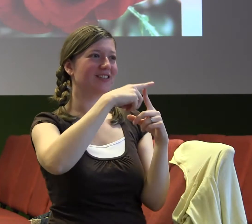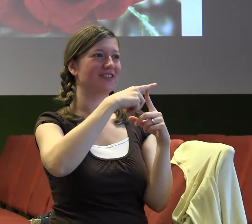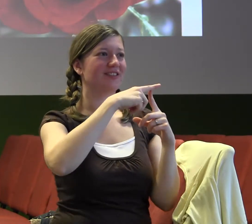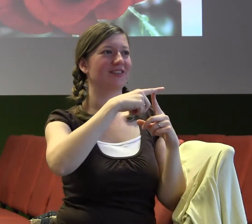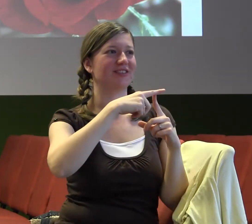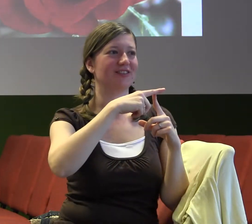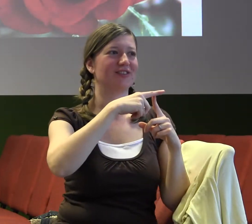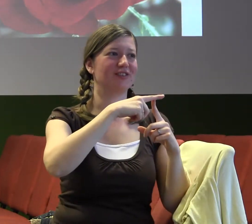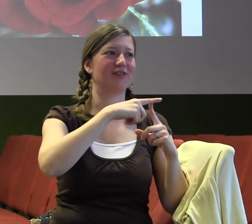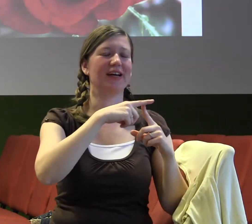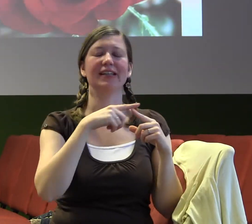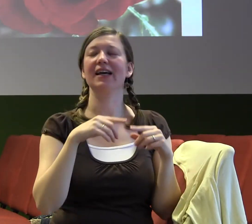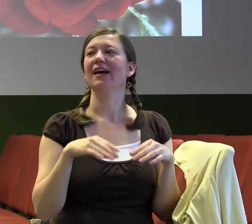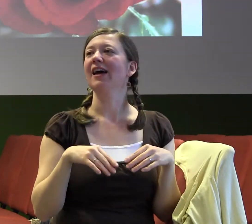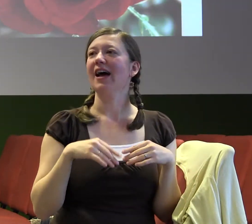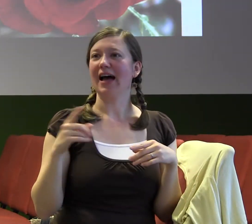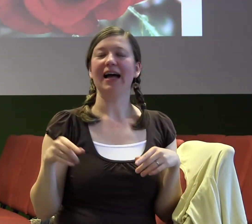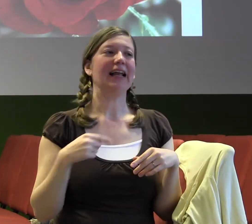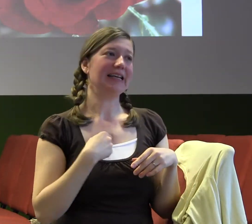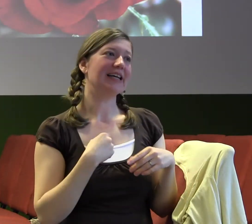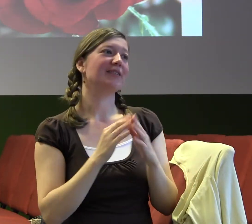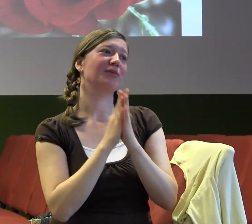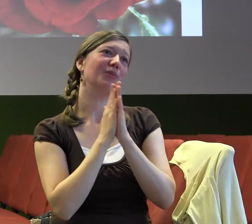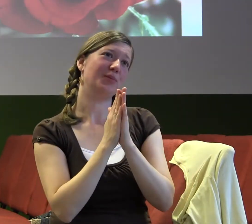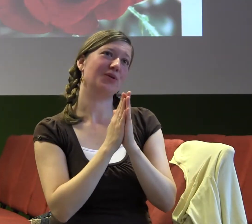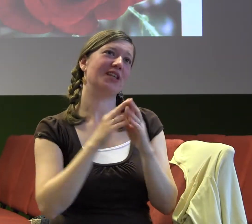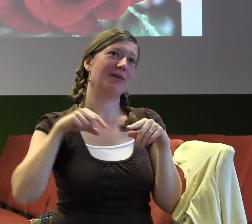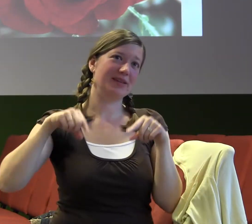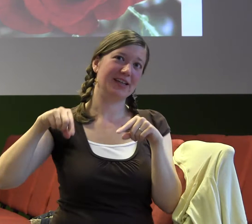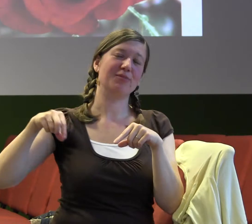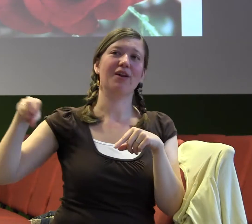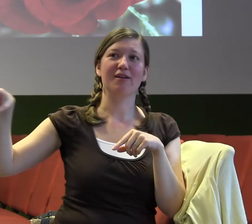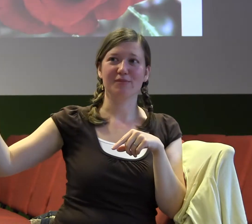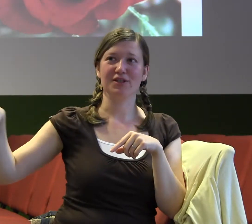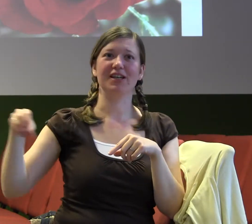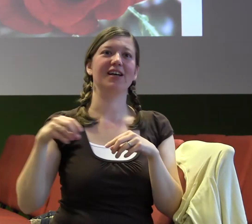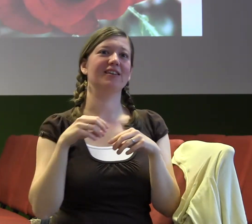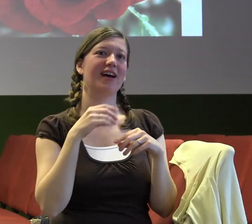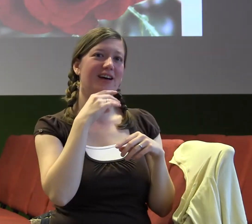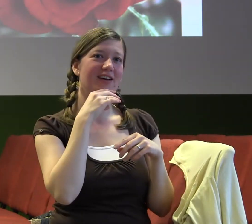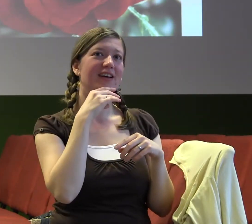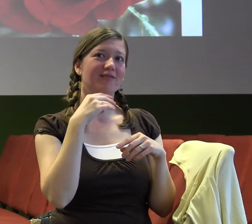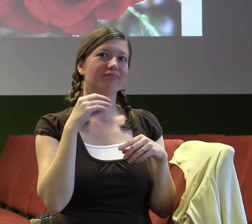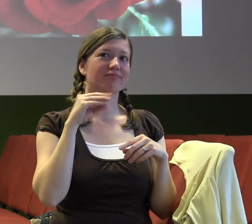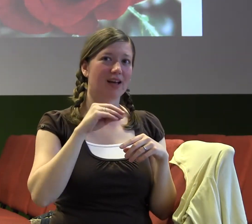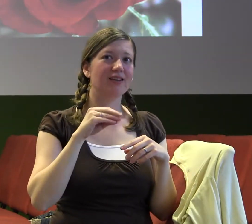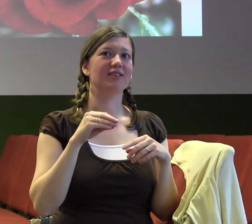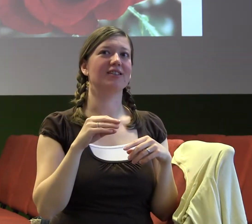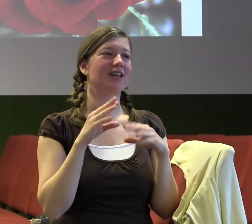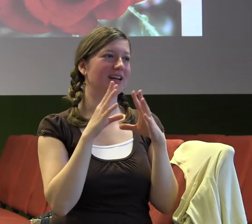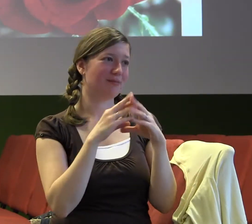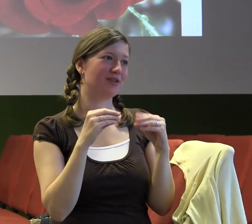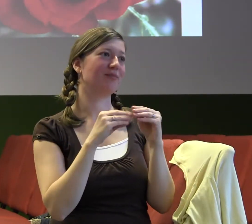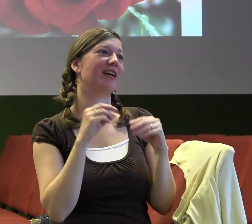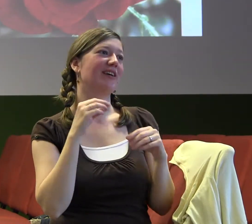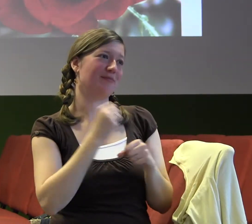bojuje a já jsem jí poprosila, že bych mohla říct nějaké historky o tom, jak se jí dařilo s kolegy v práci mluvit o Bohu. Ahoj.